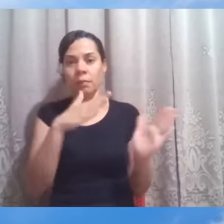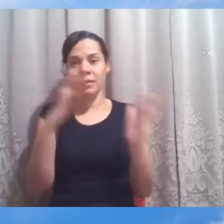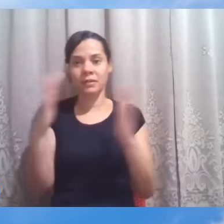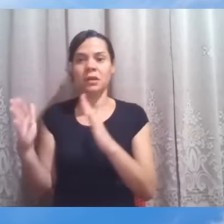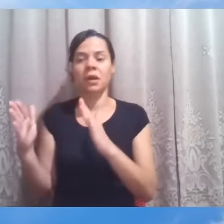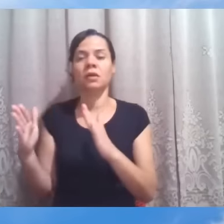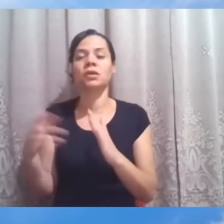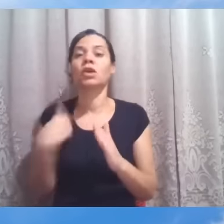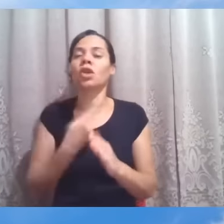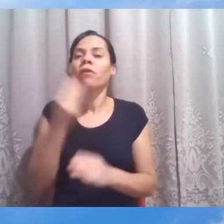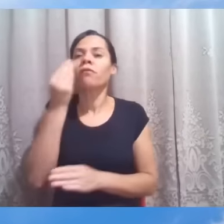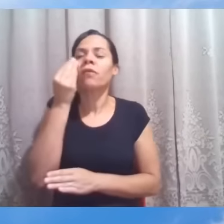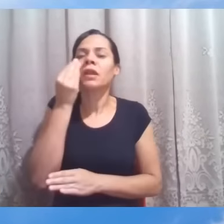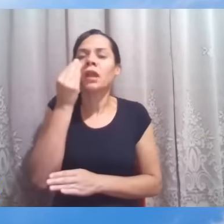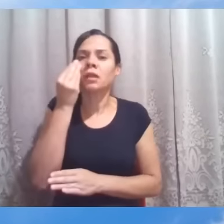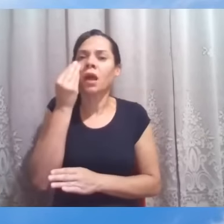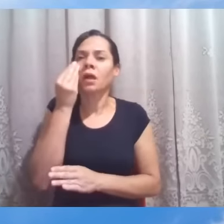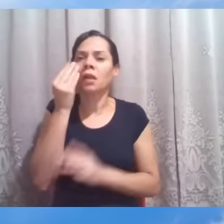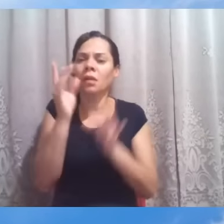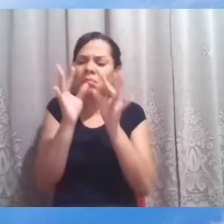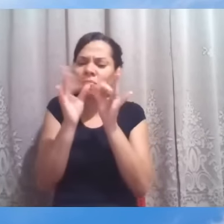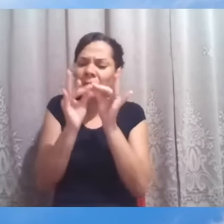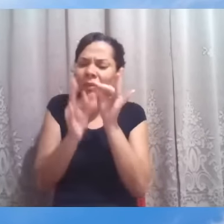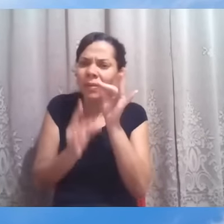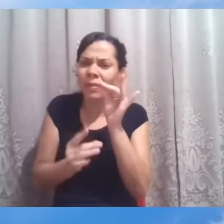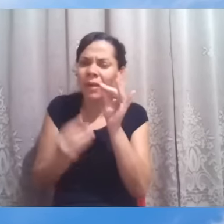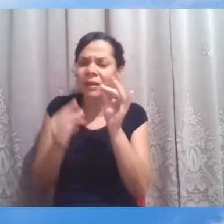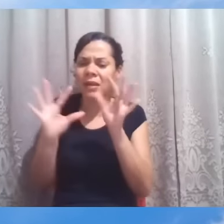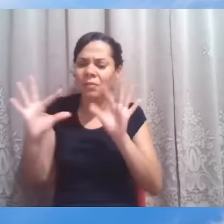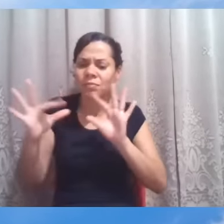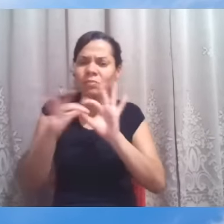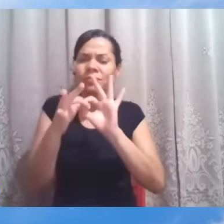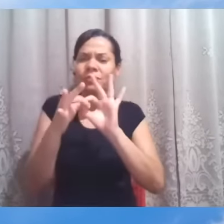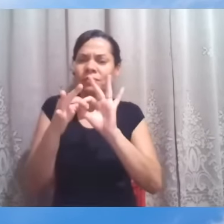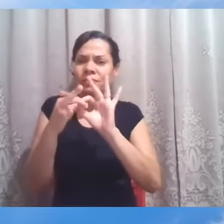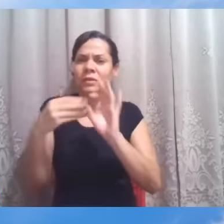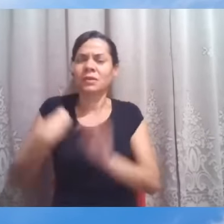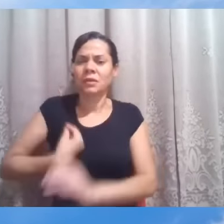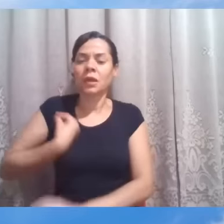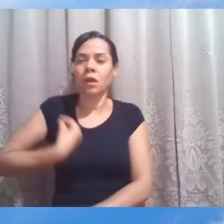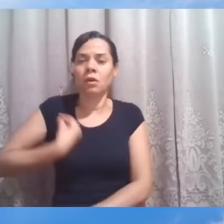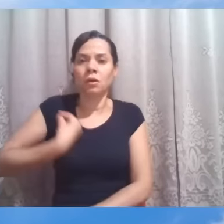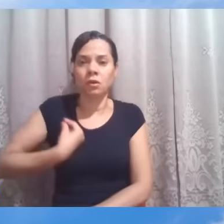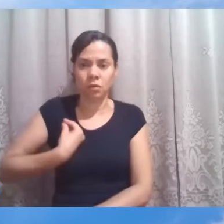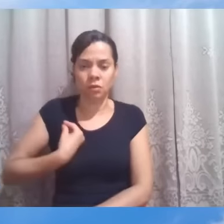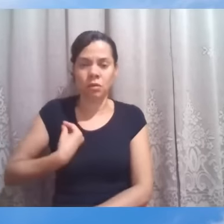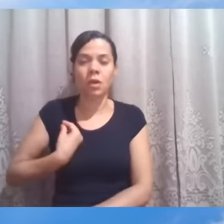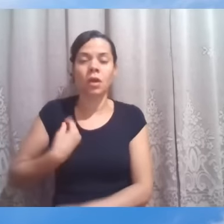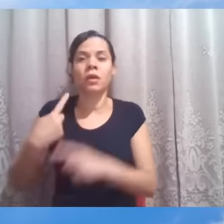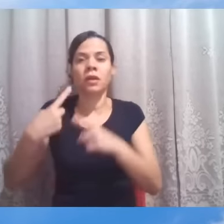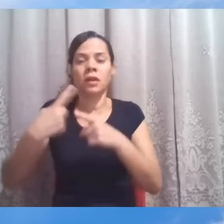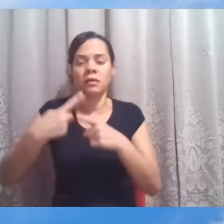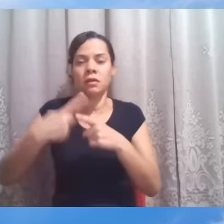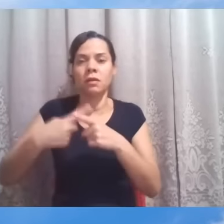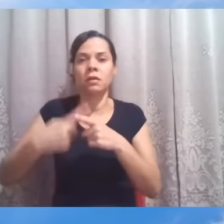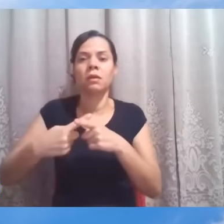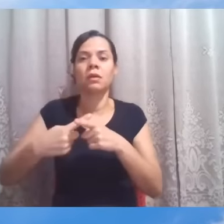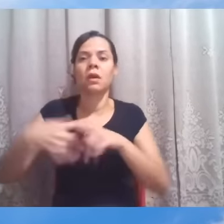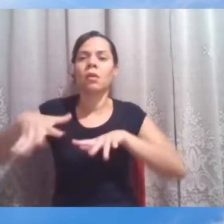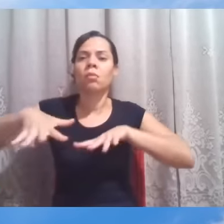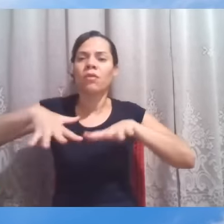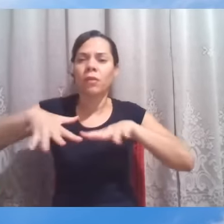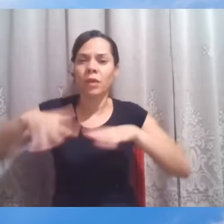vamos tentar destrinchá-la e conectá-la à nossa vida. Porque o grande movimento no estudo do evangelho é